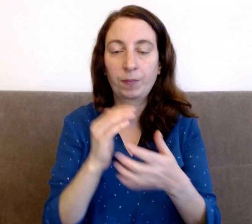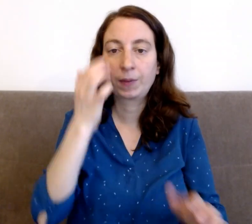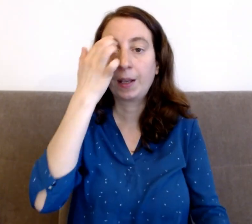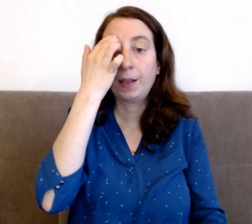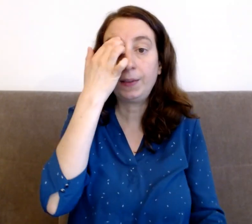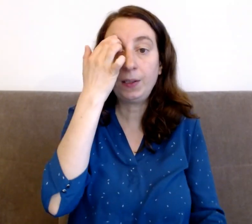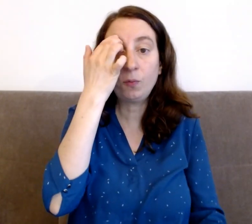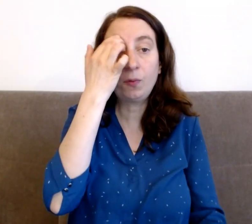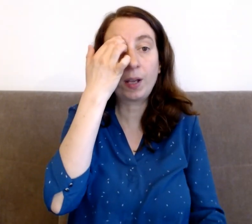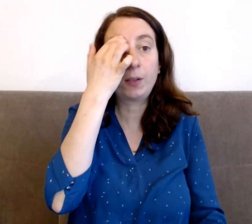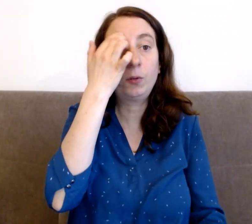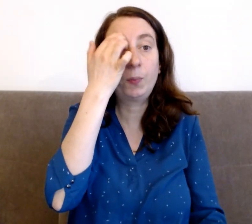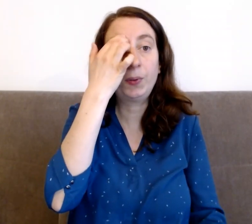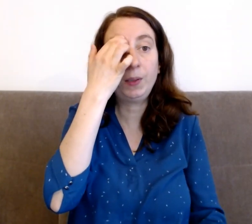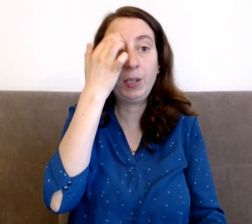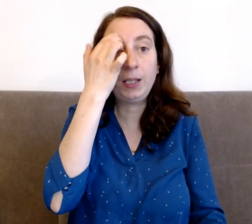Et si je m'ouvrais à d'autres possibilités.